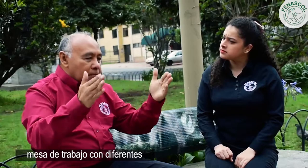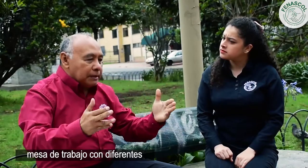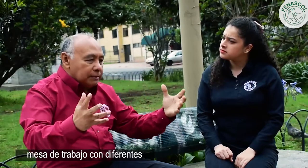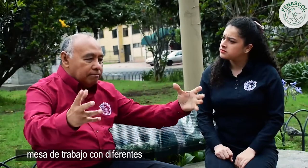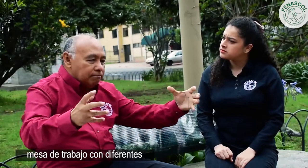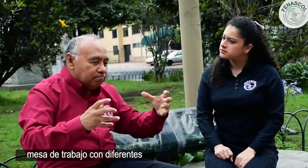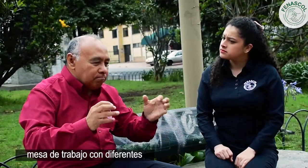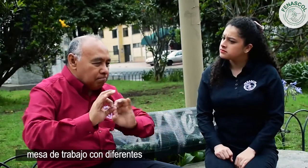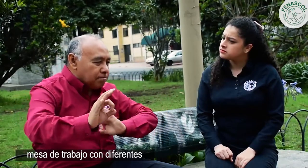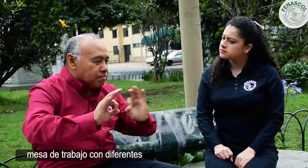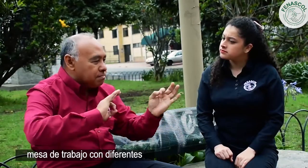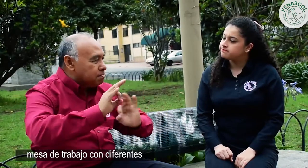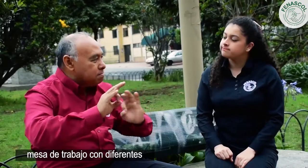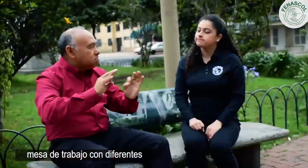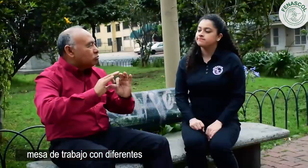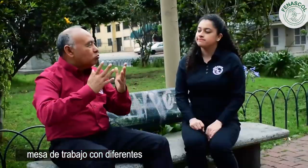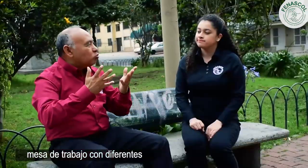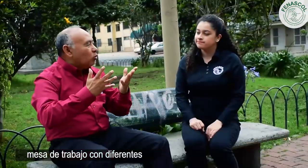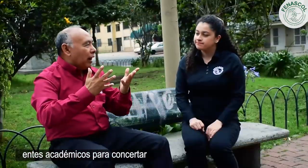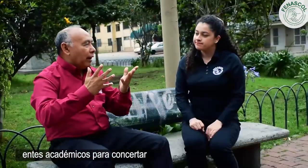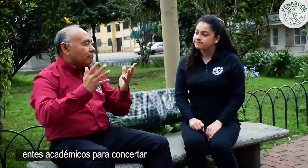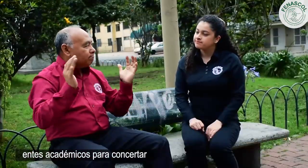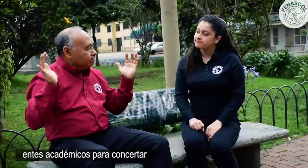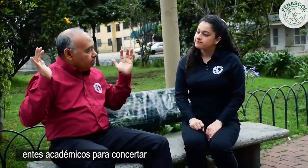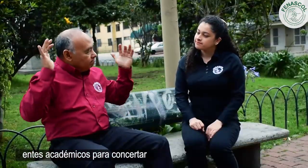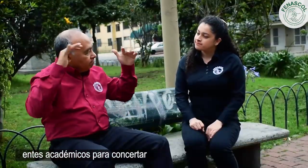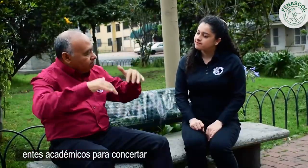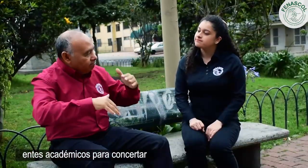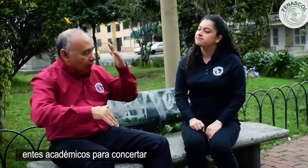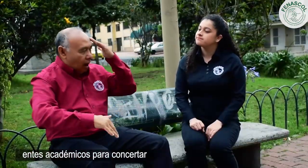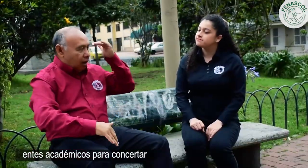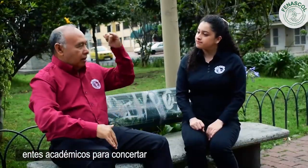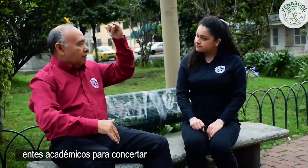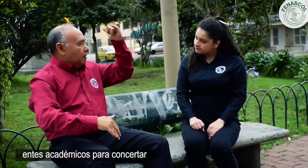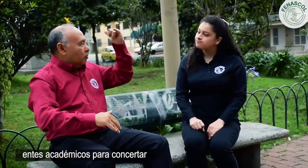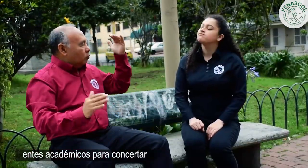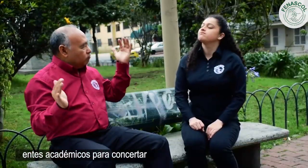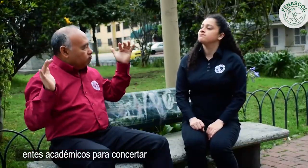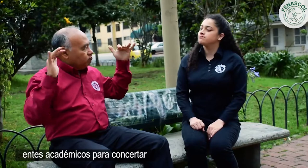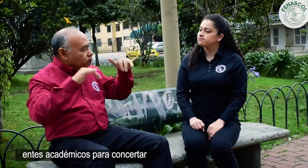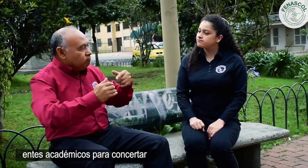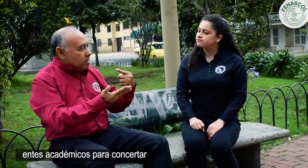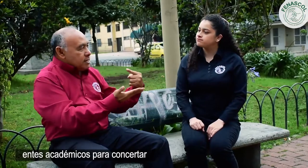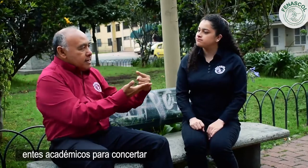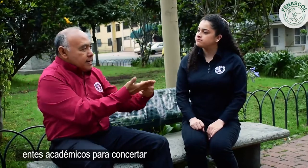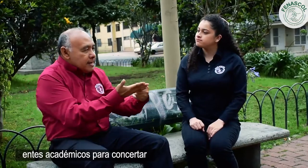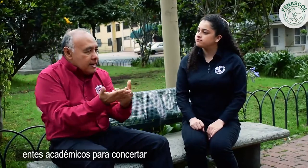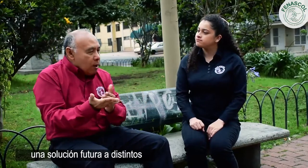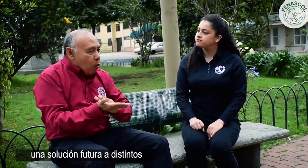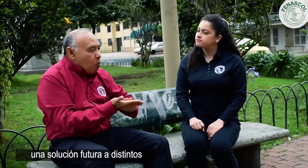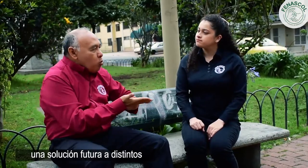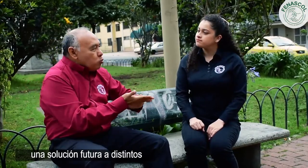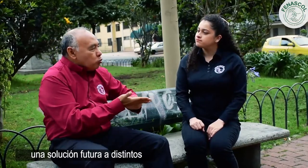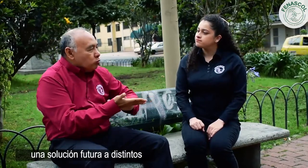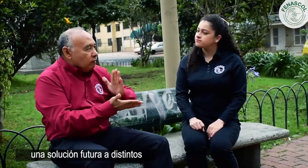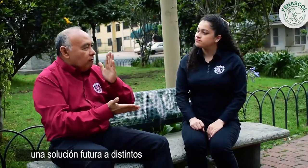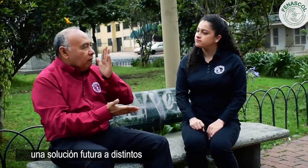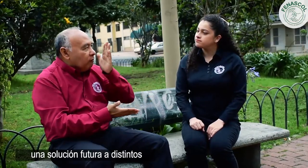con diferentes entes académicos para concertar una solución futura